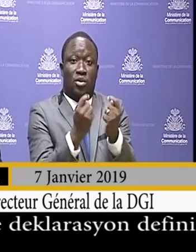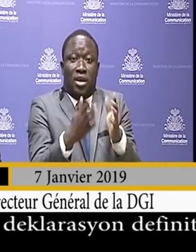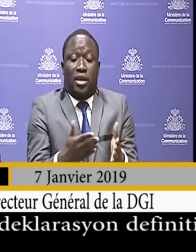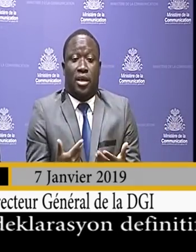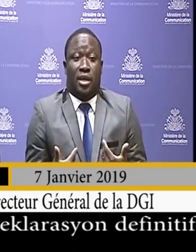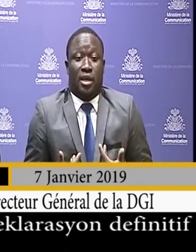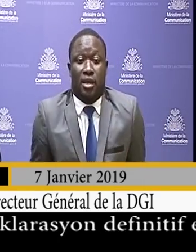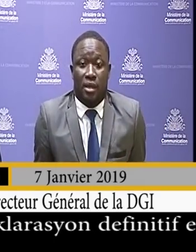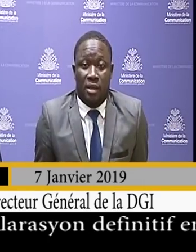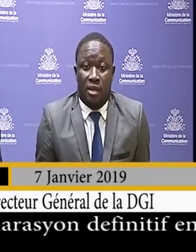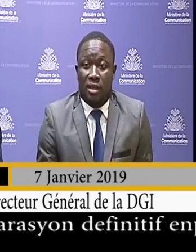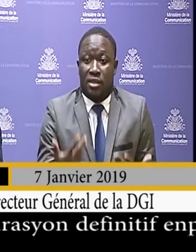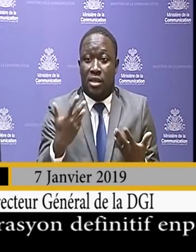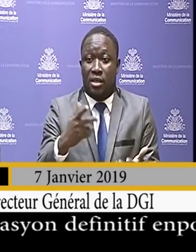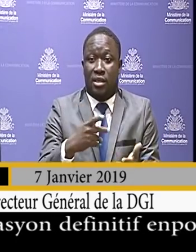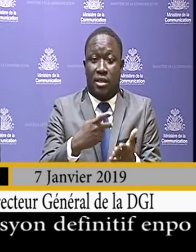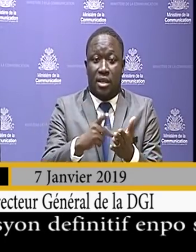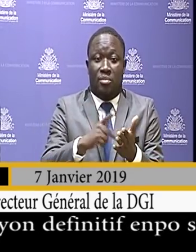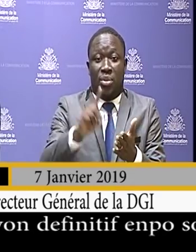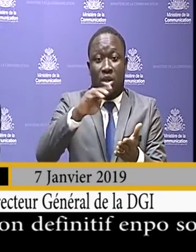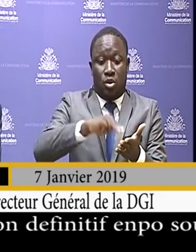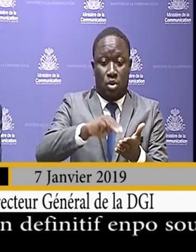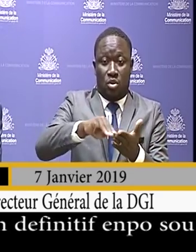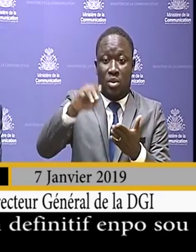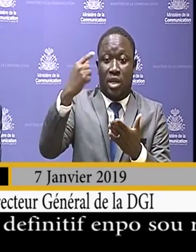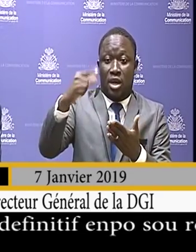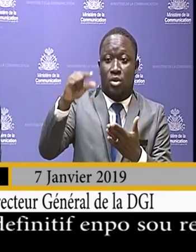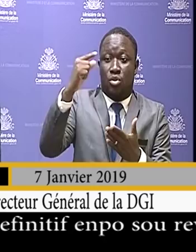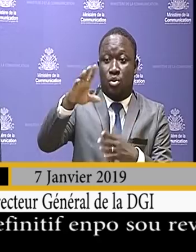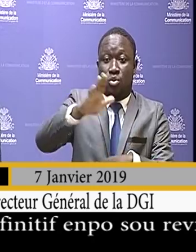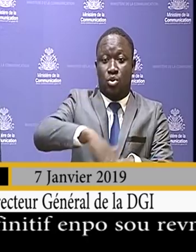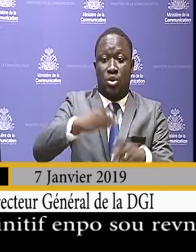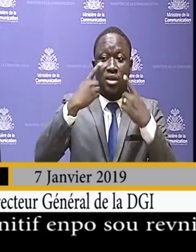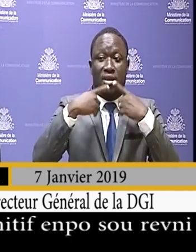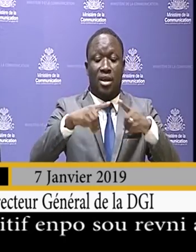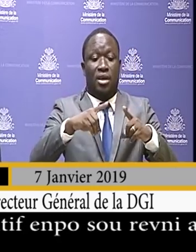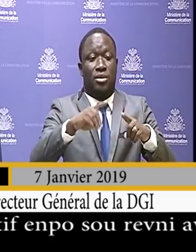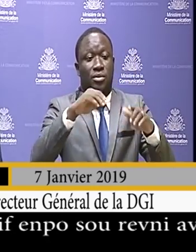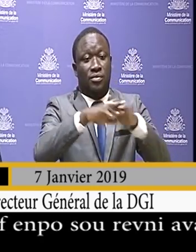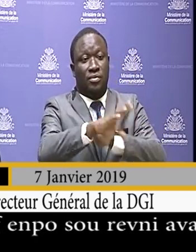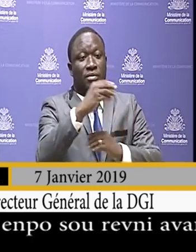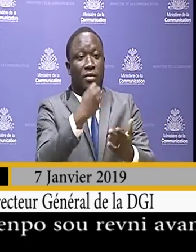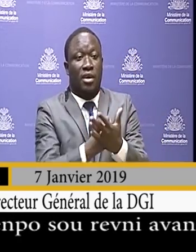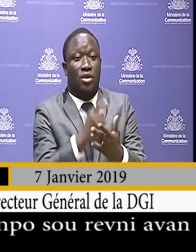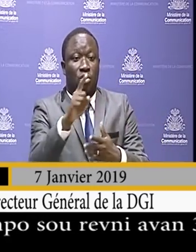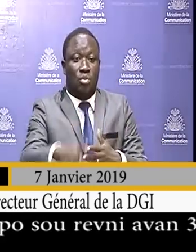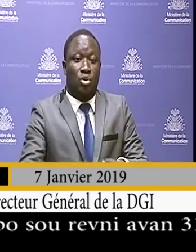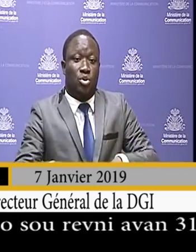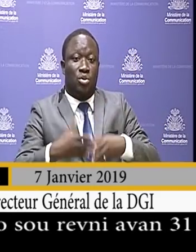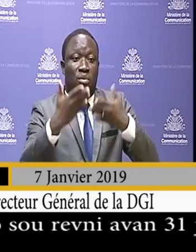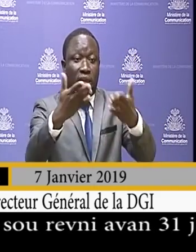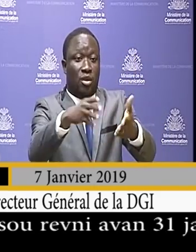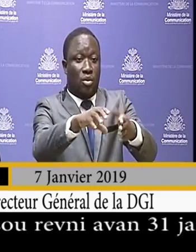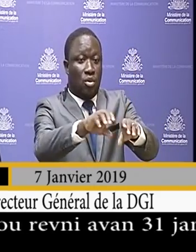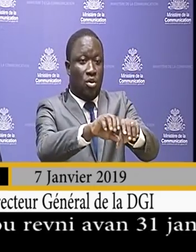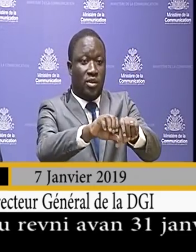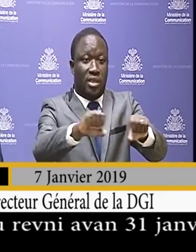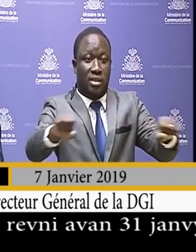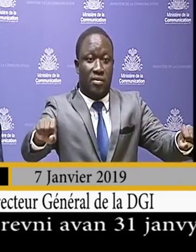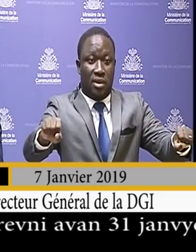ke sitwanyen tap peye un milyar de goud, de kom ou odresman sou déclarasyon definitif d'en posoulouvenu, fok ou ba li yon sertifika,